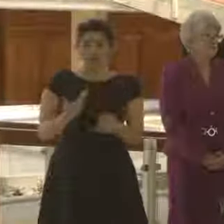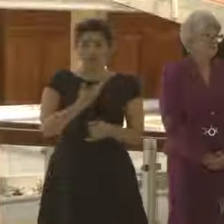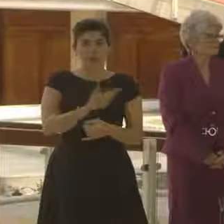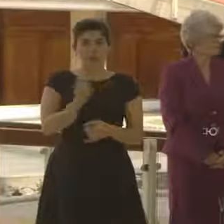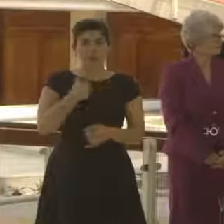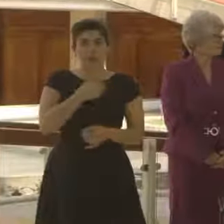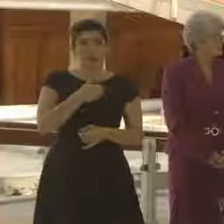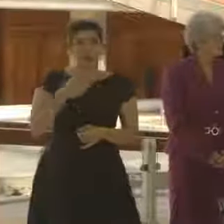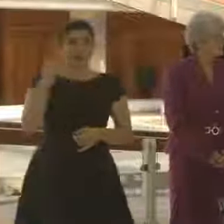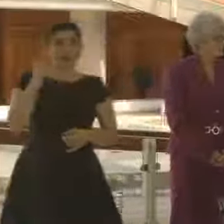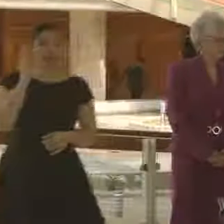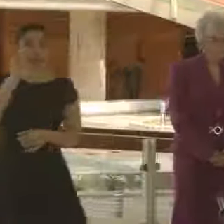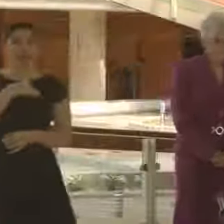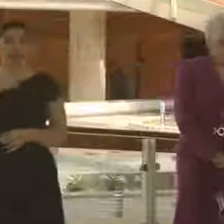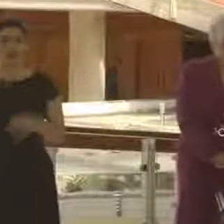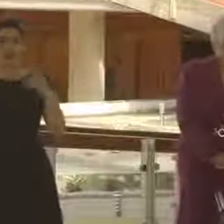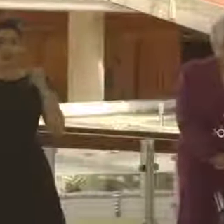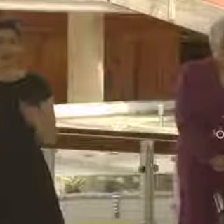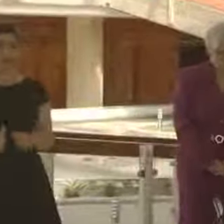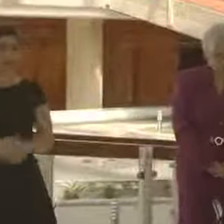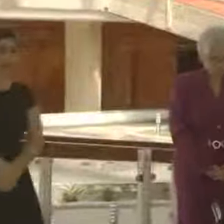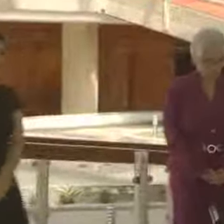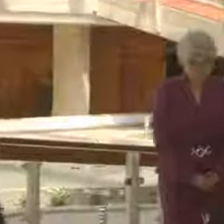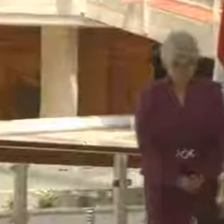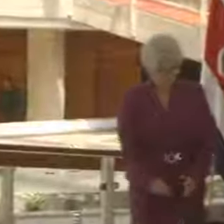la señora ministra de Hacienda.